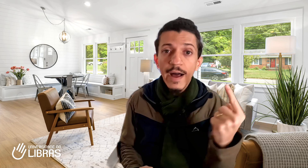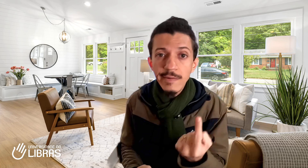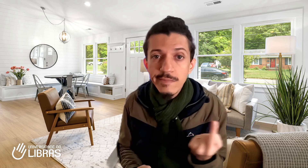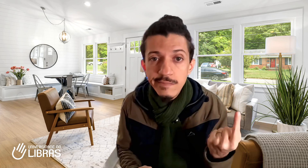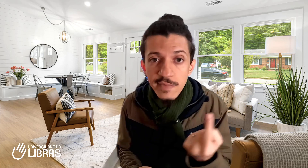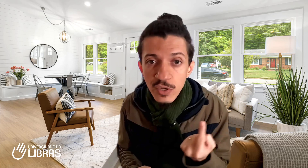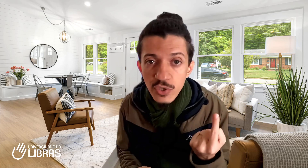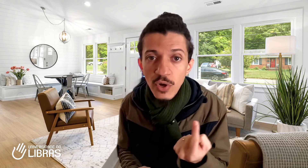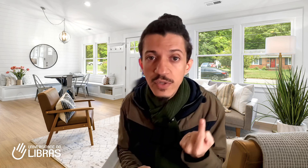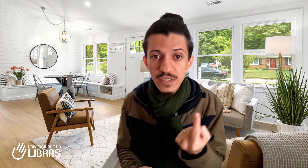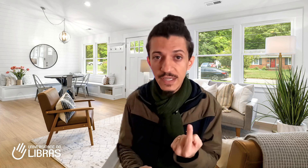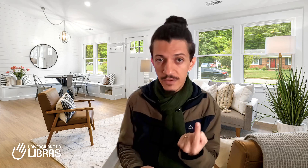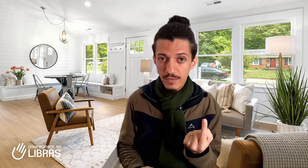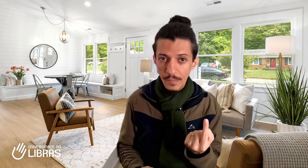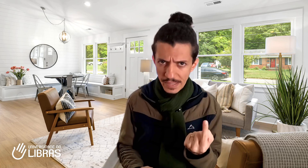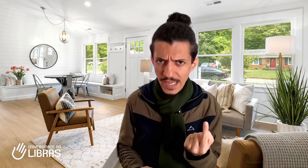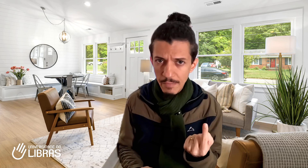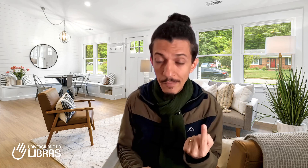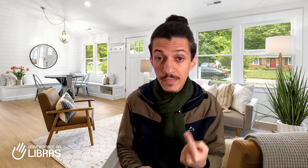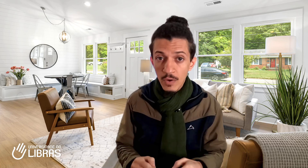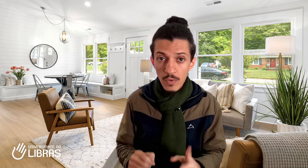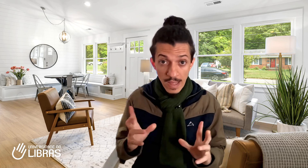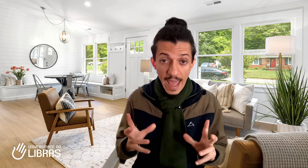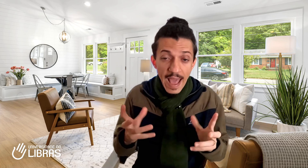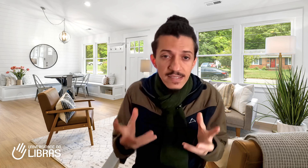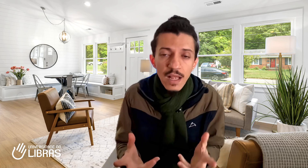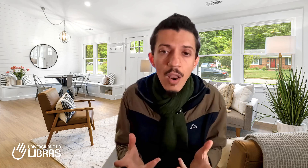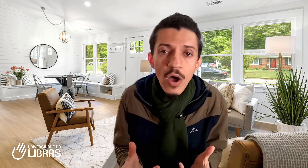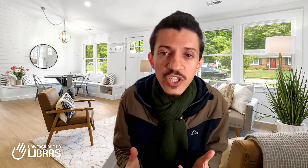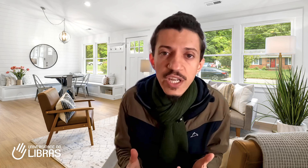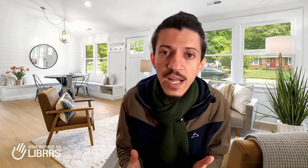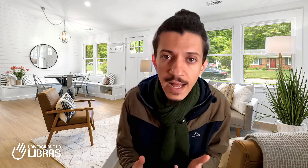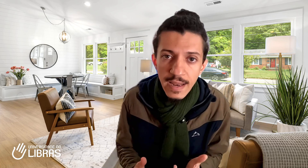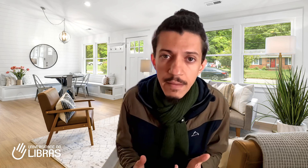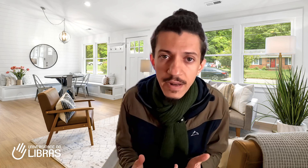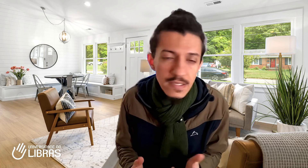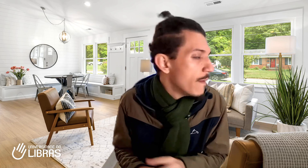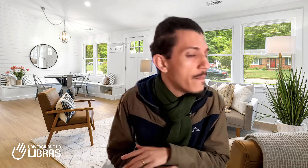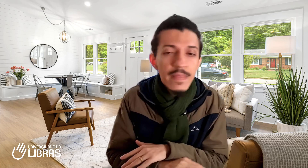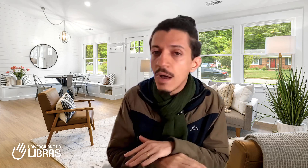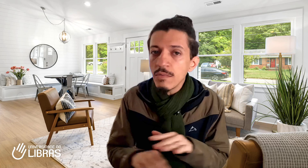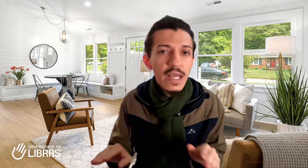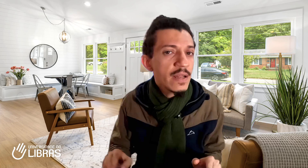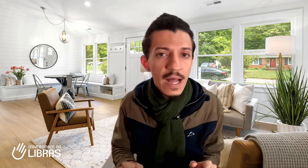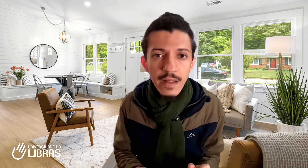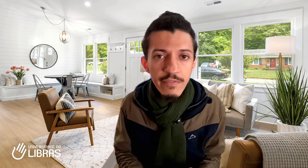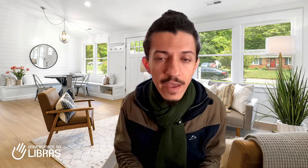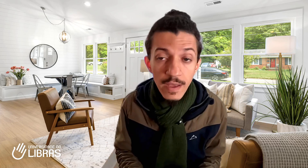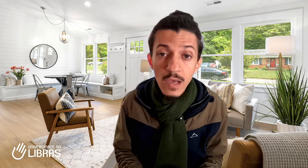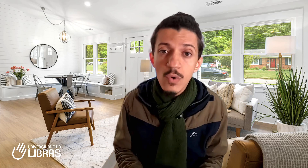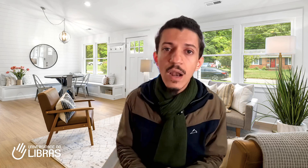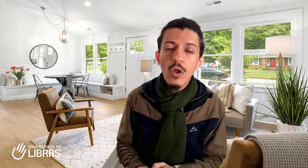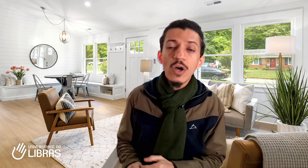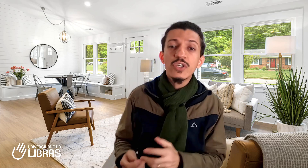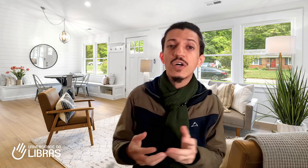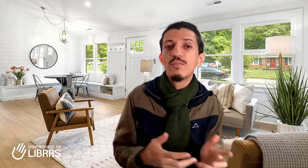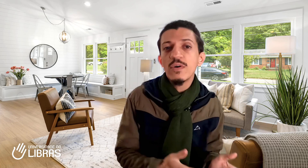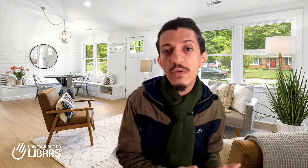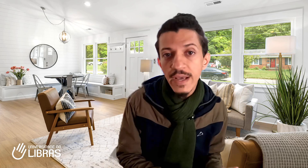sozinho. Percebe? Então, essa lógica da Libras não tem nada a ver com a lógica do português.